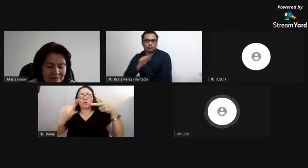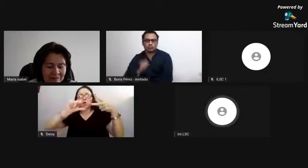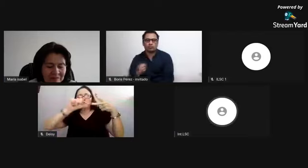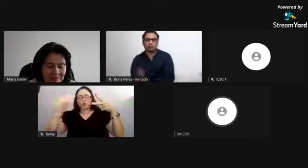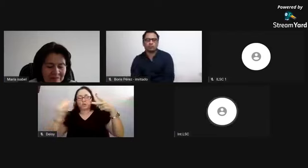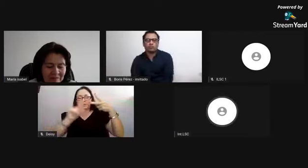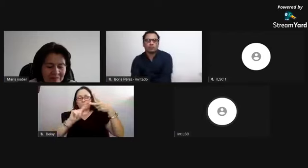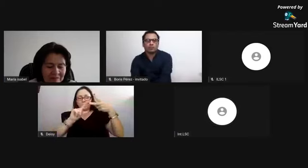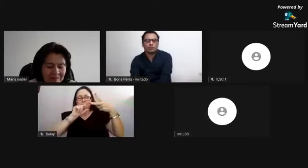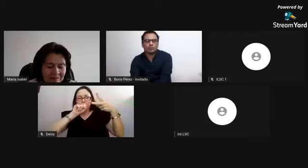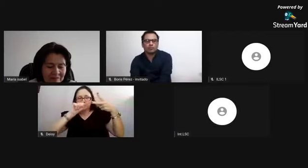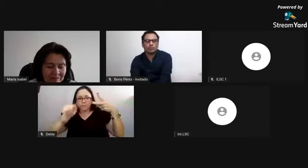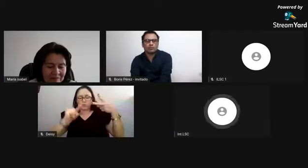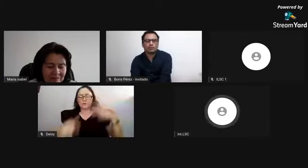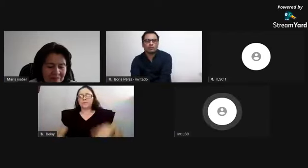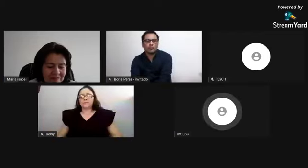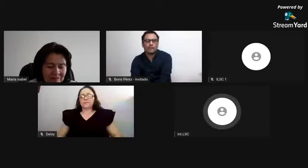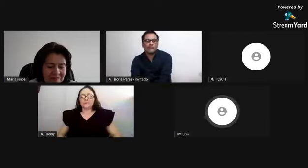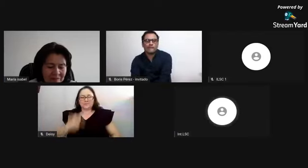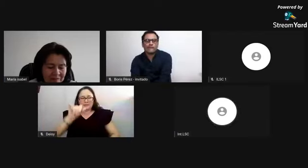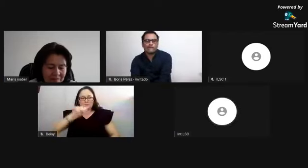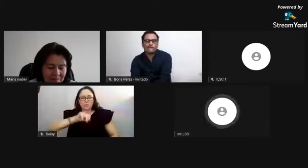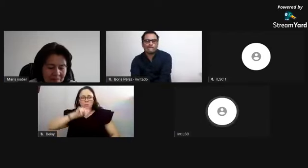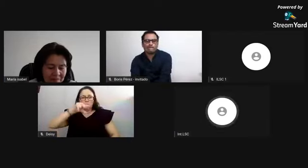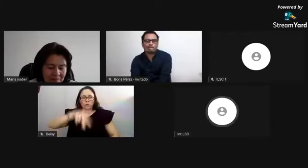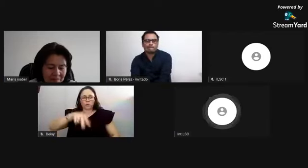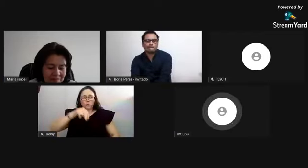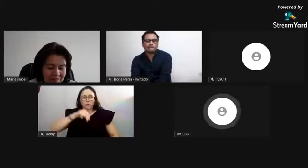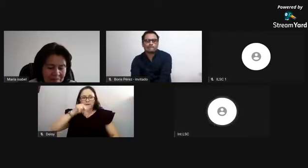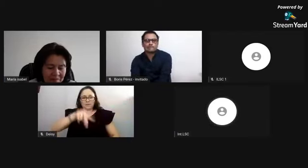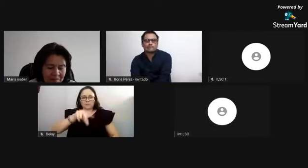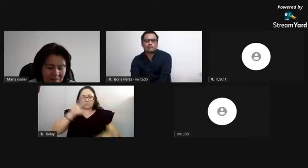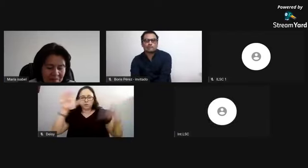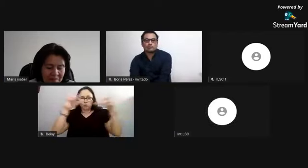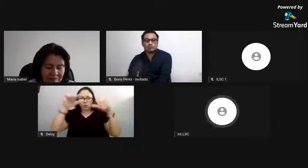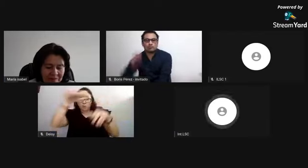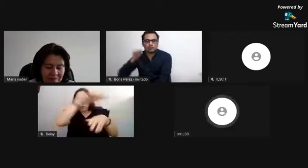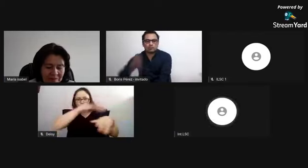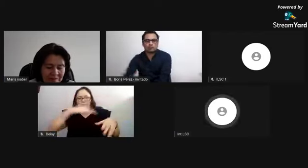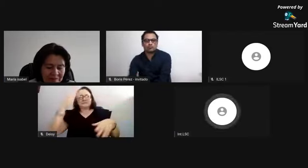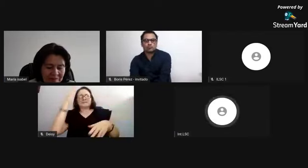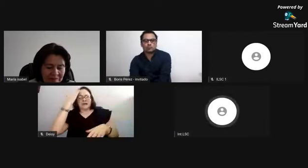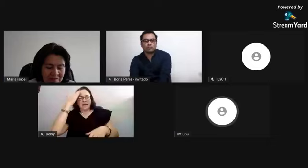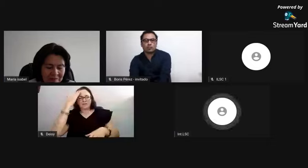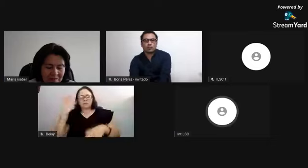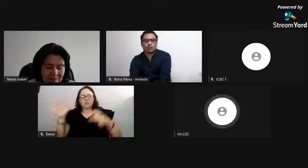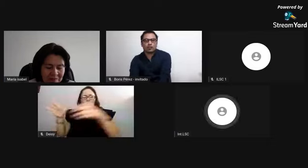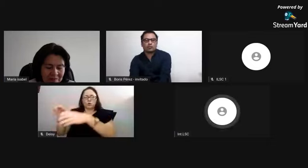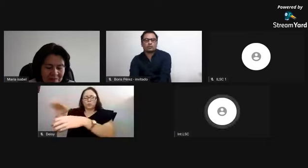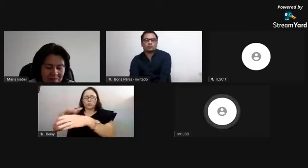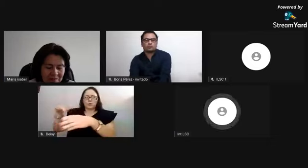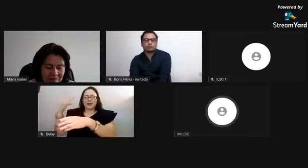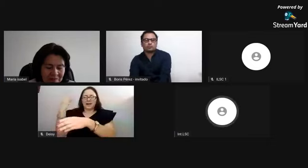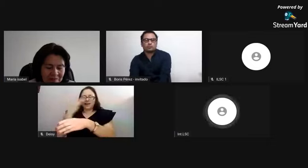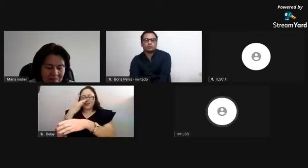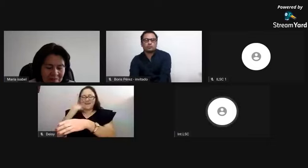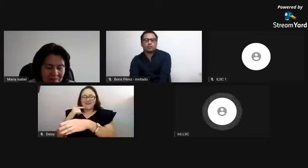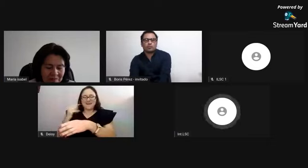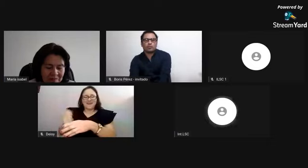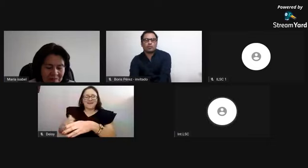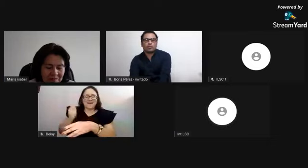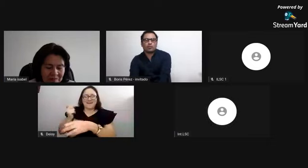correcto a utilizar. Y por otro lado, también quería preguntarte acerca de